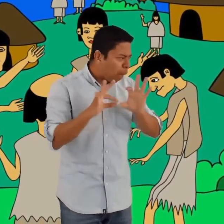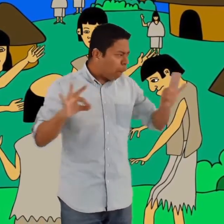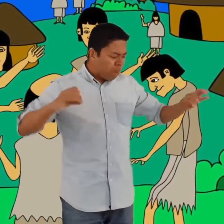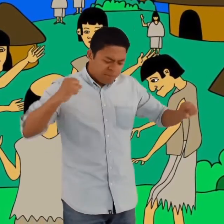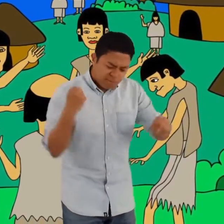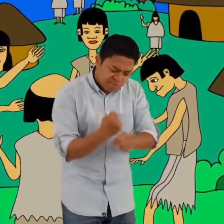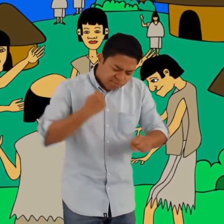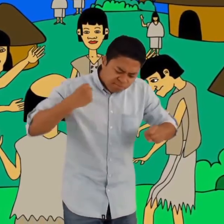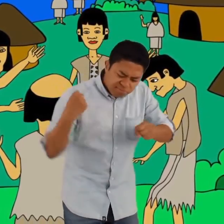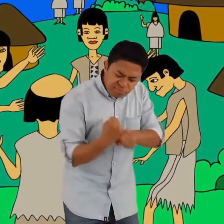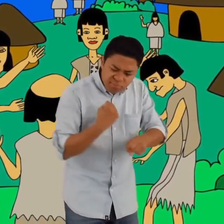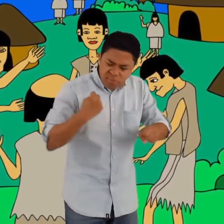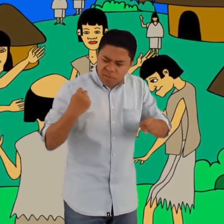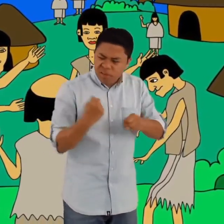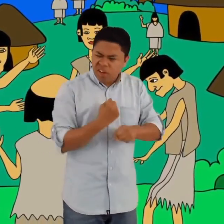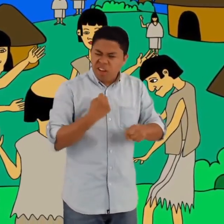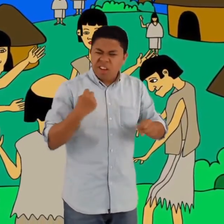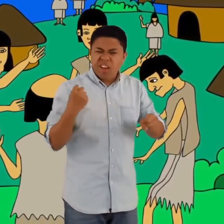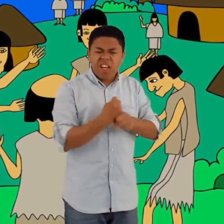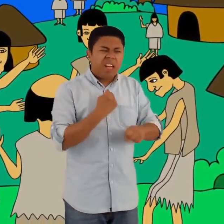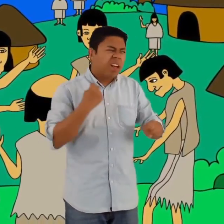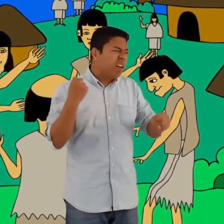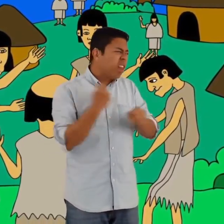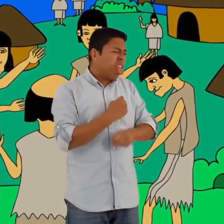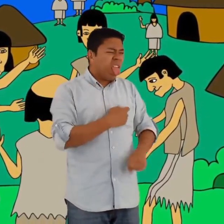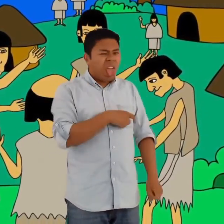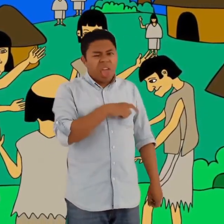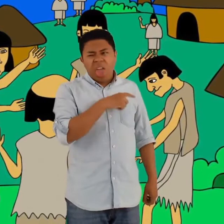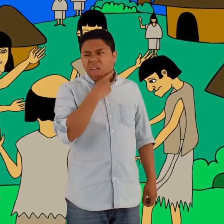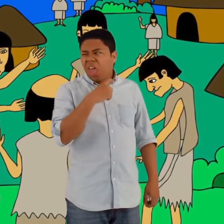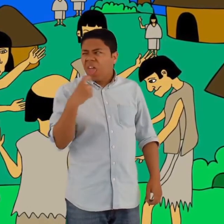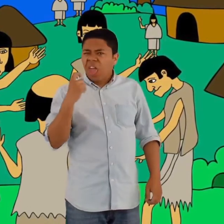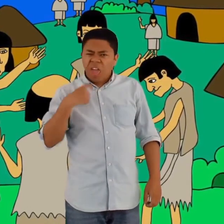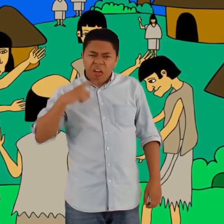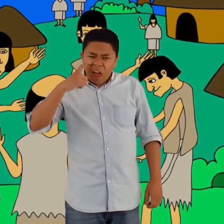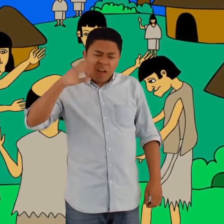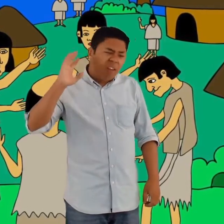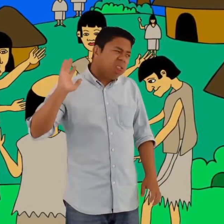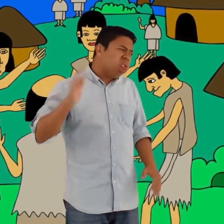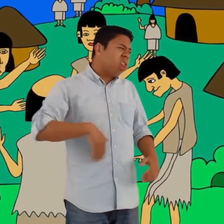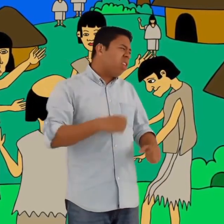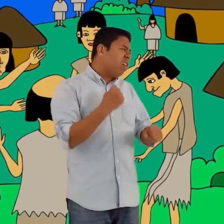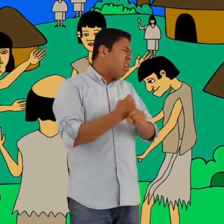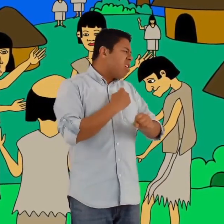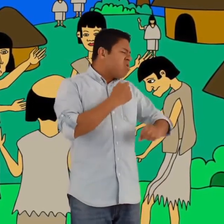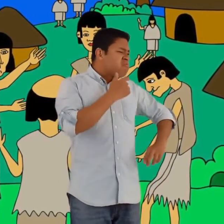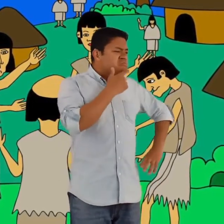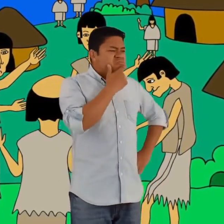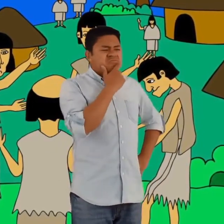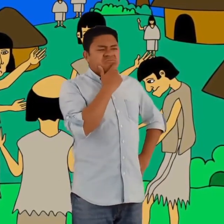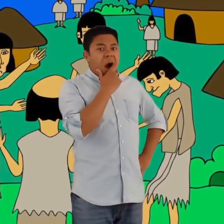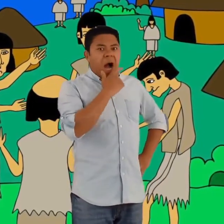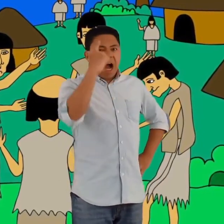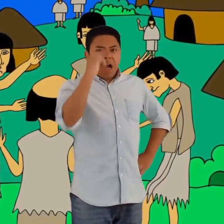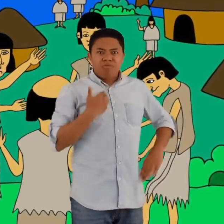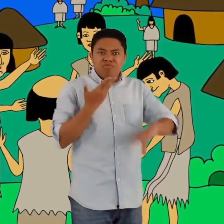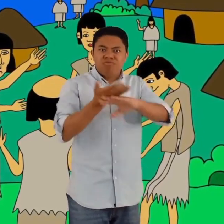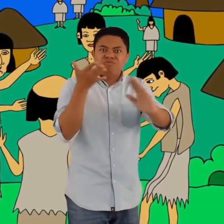En la aldea todo era silencioso. Los jóvenes continuaban con sus labores, pero se sentían aburridos. Para